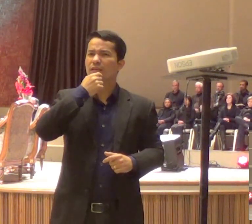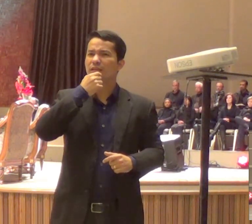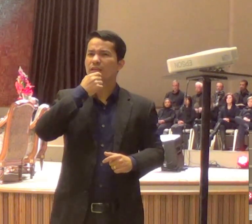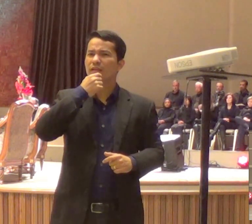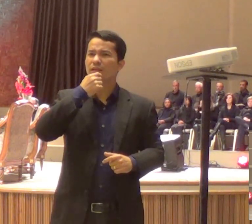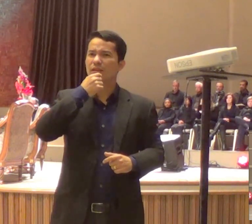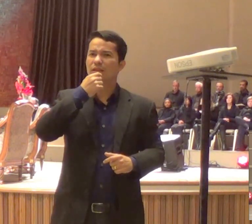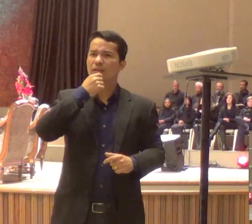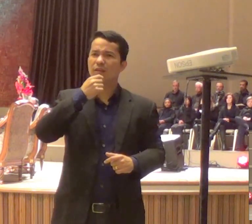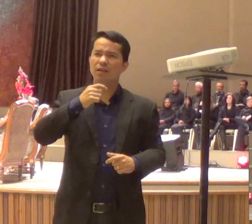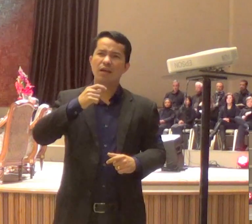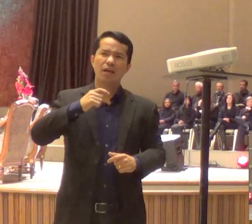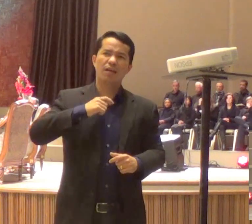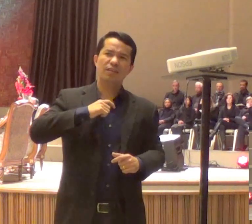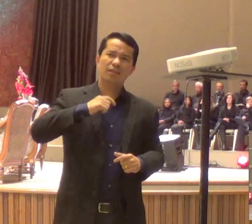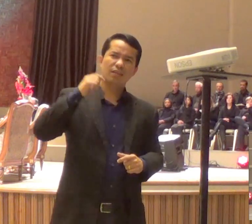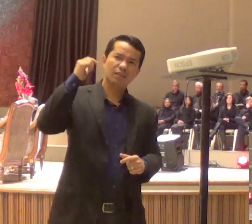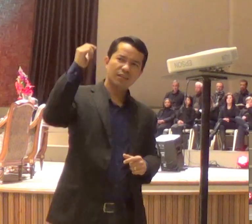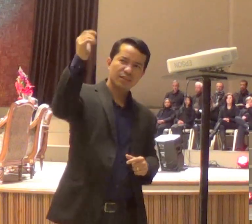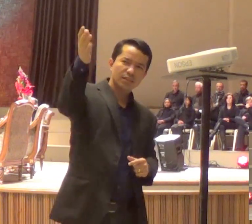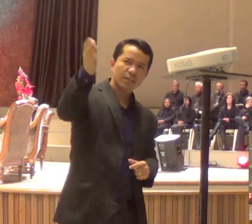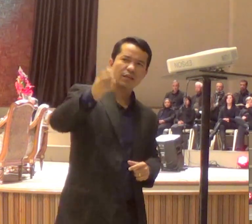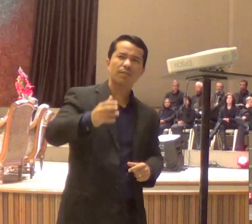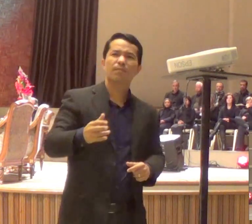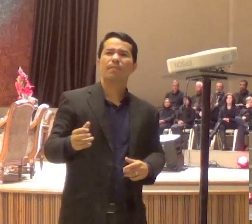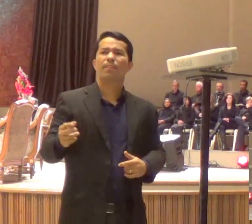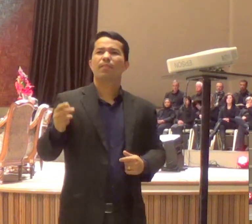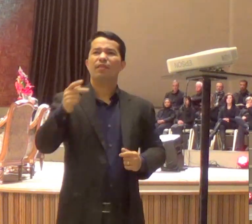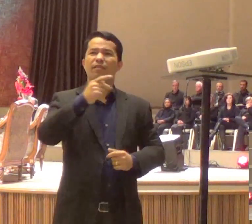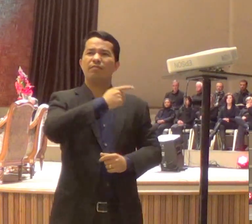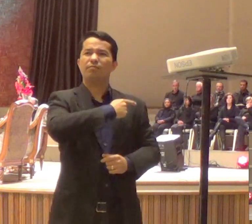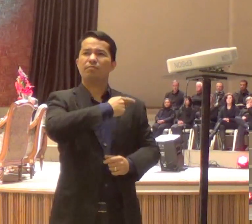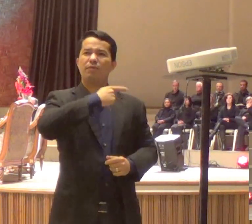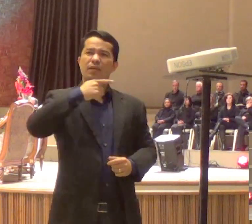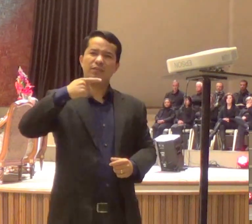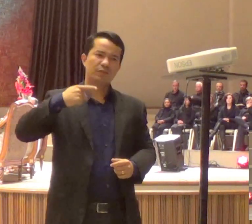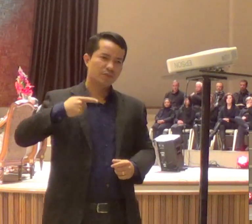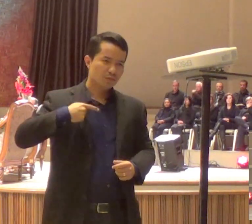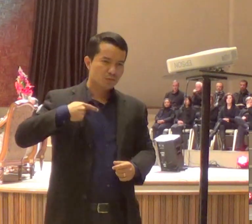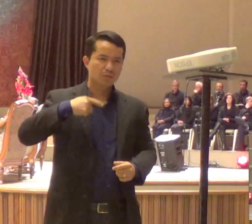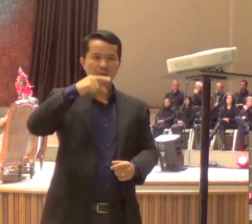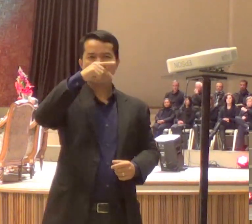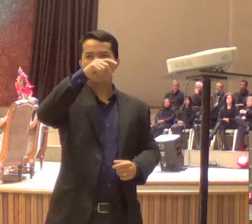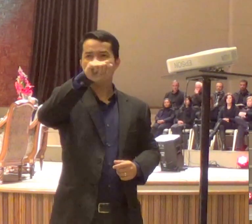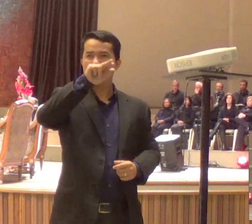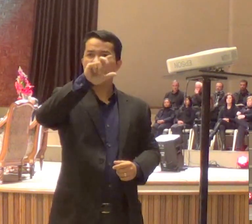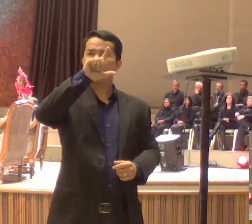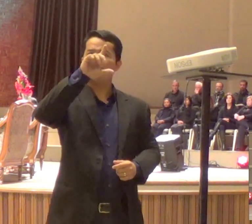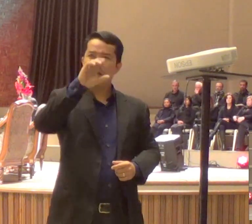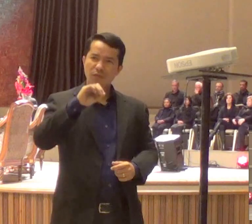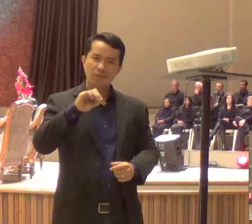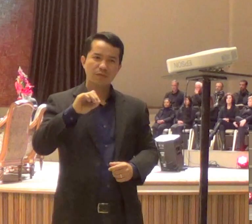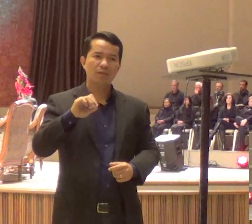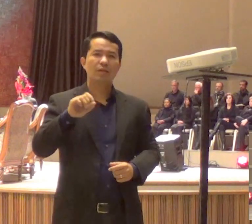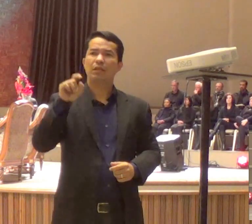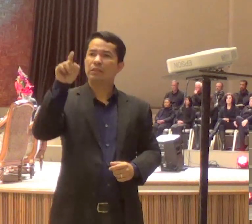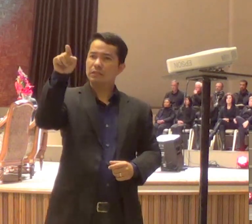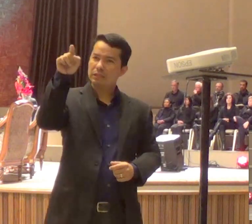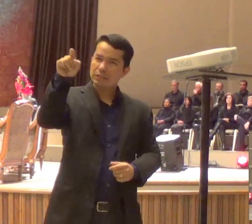estão lá, sejam bem-vindos, viu? Esse povo eu precisava citar, porque esse é aquele pessoal daquela igreja que